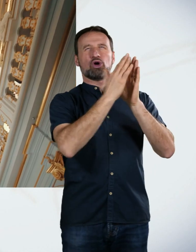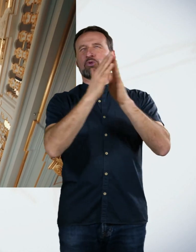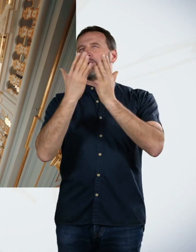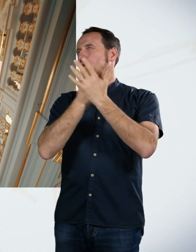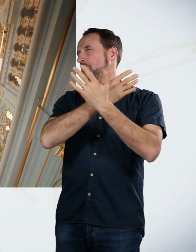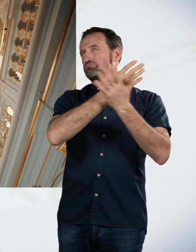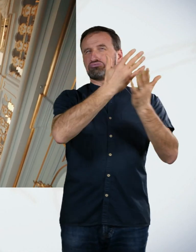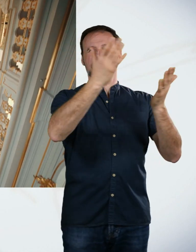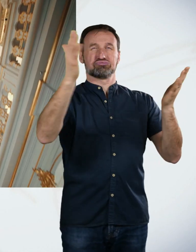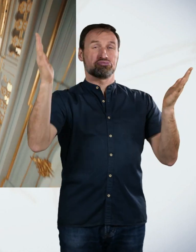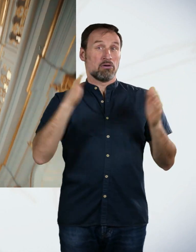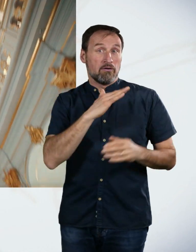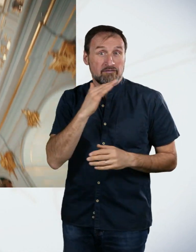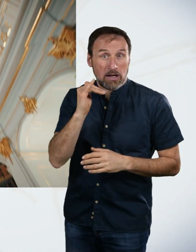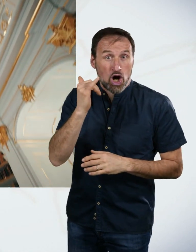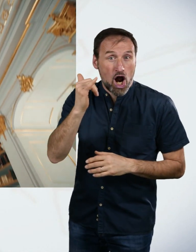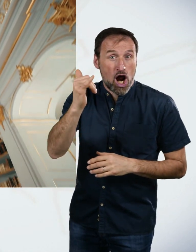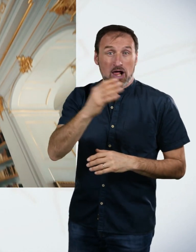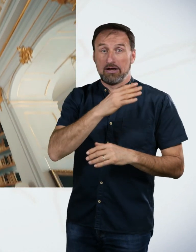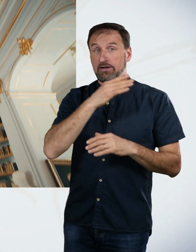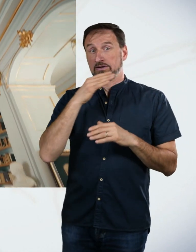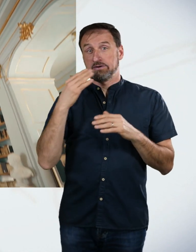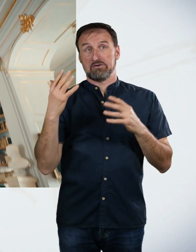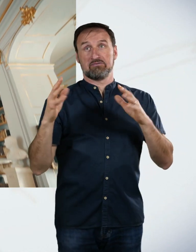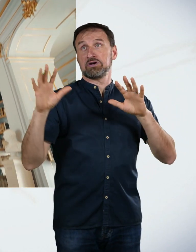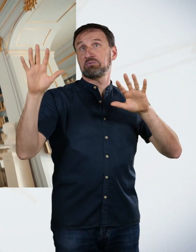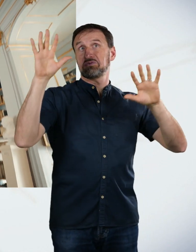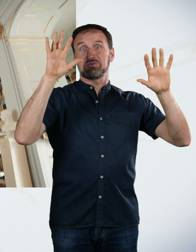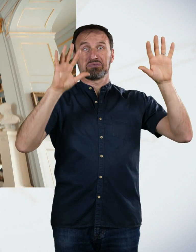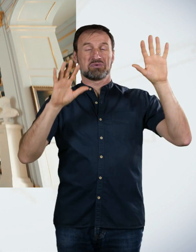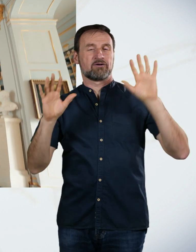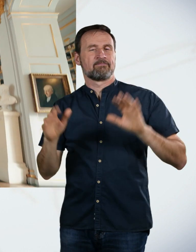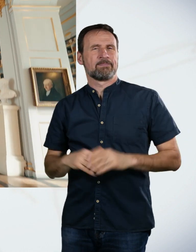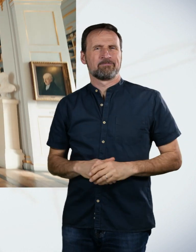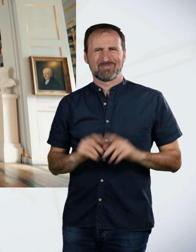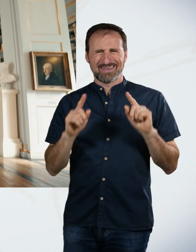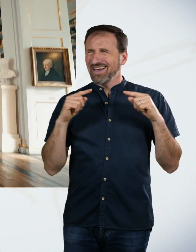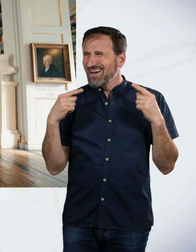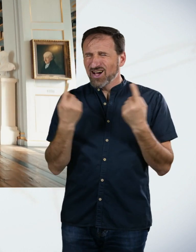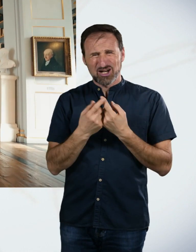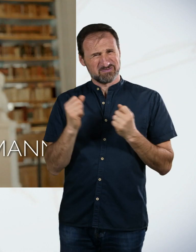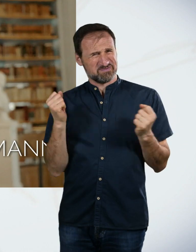Mit viel Gold, vielen Bücken. In einer räumlichen Aufmachung, die einfach unterm Strich wunderschön war.